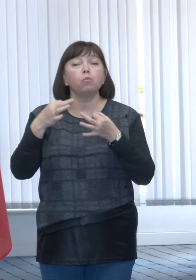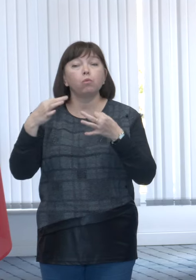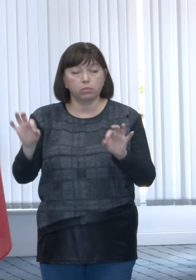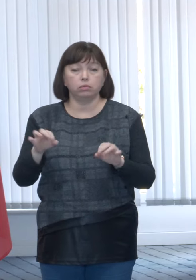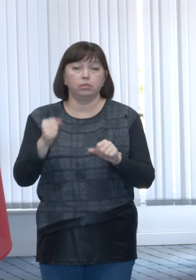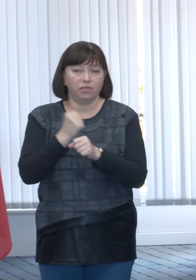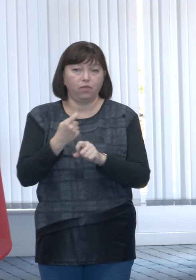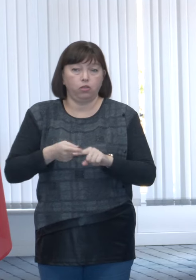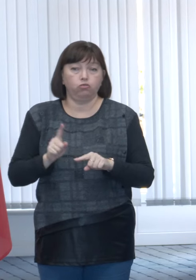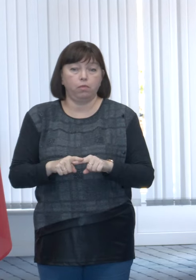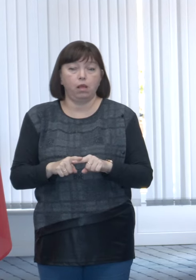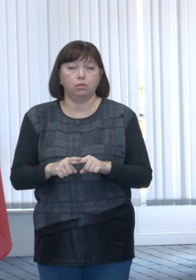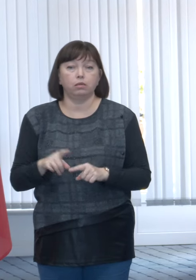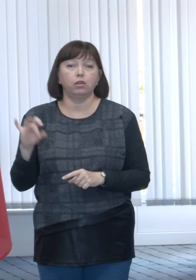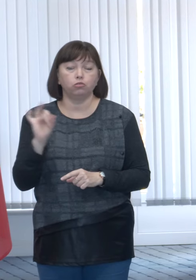facem acest lucru și